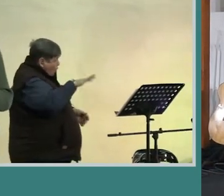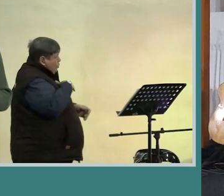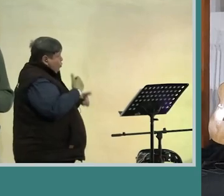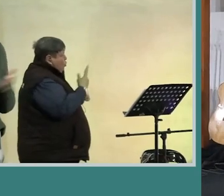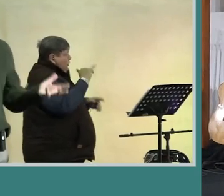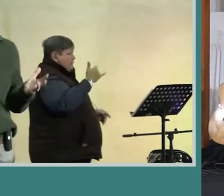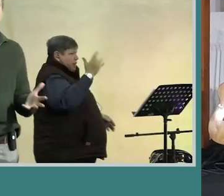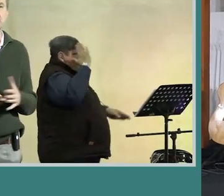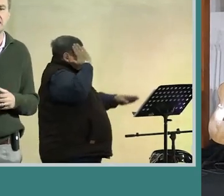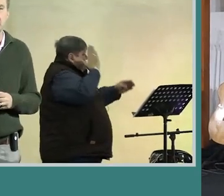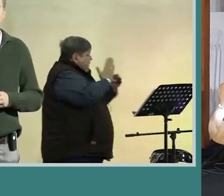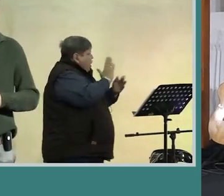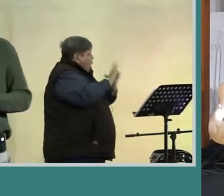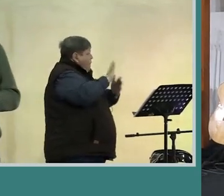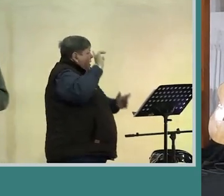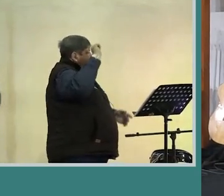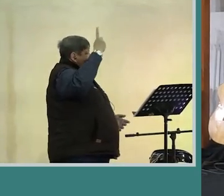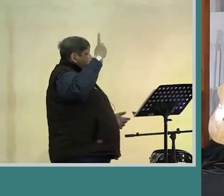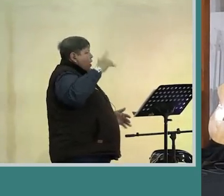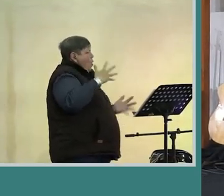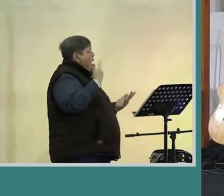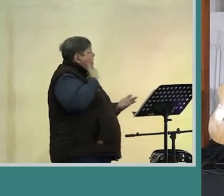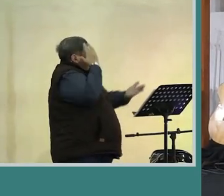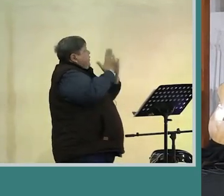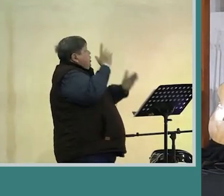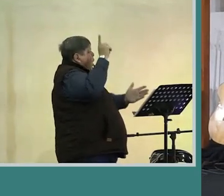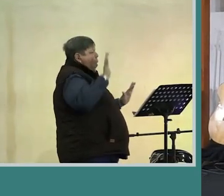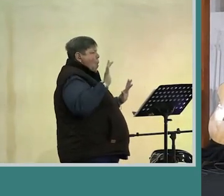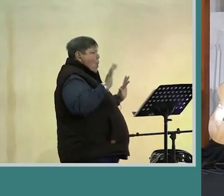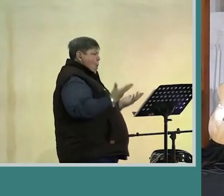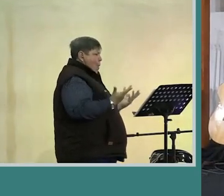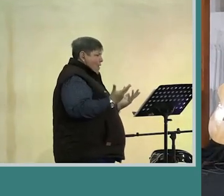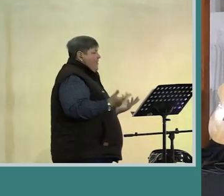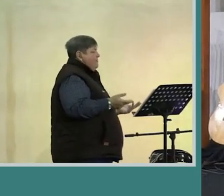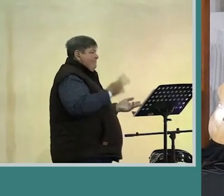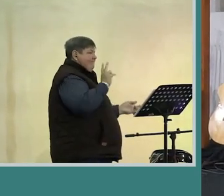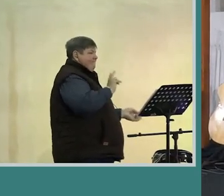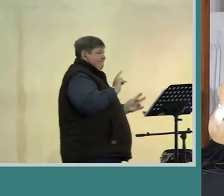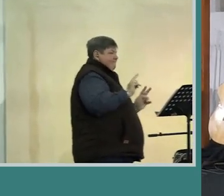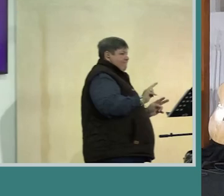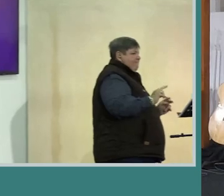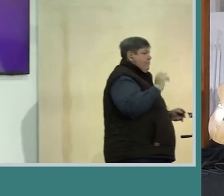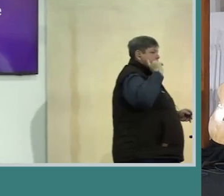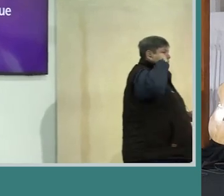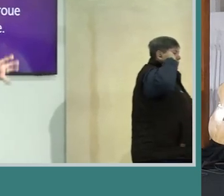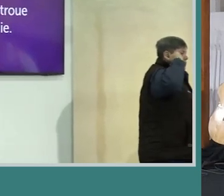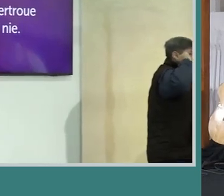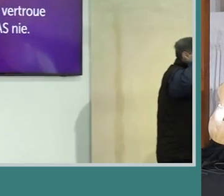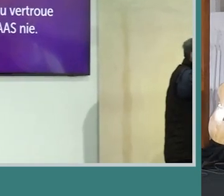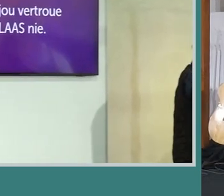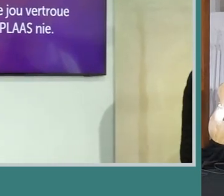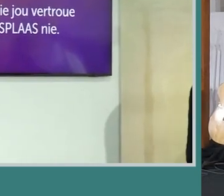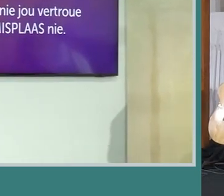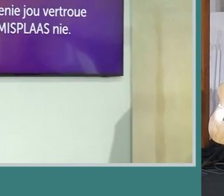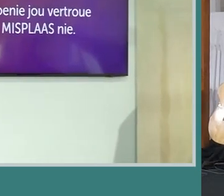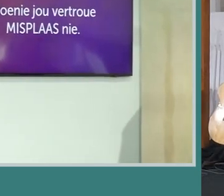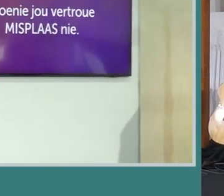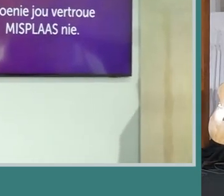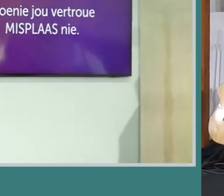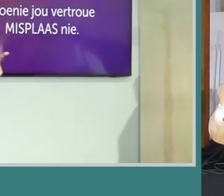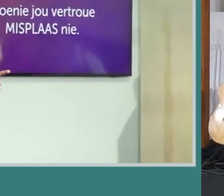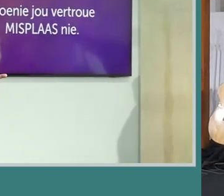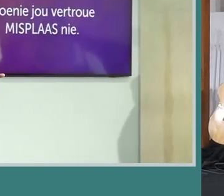op die Heere hoe word ek iemand wat op die Heere vertrouw en dis waarna ons gaan kyk miskien wil ek nie tak uit Jefta as die studie uithaal